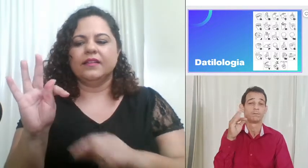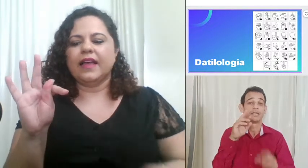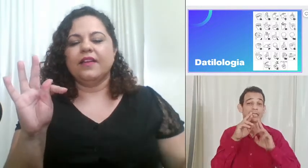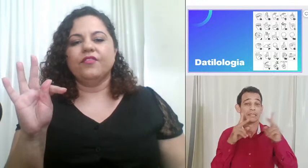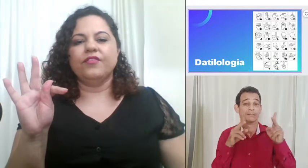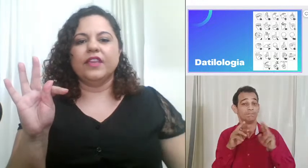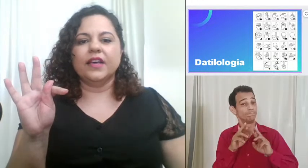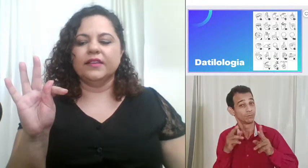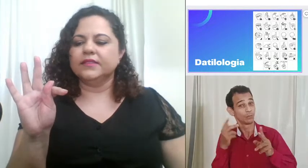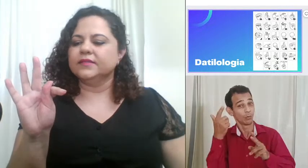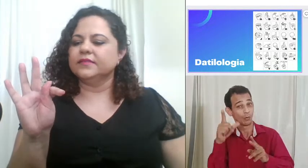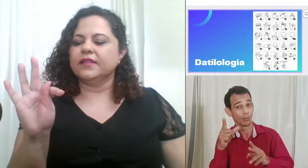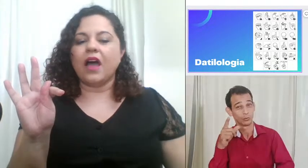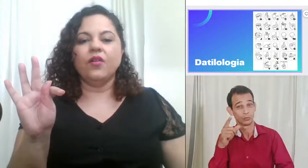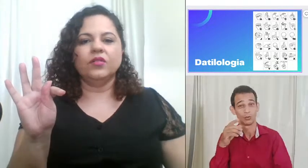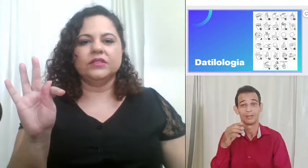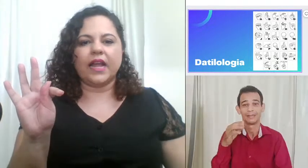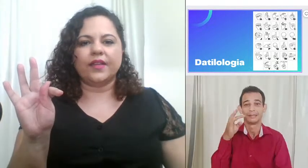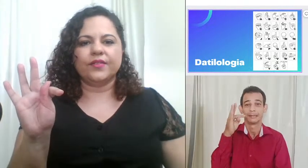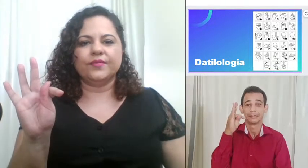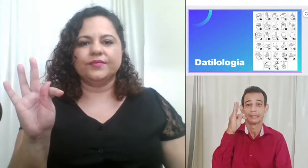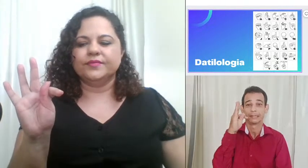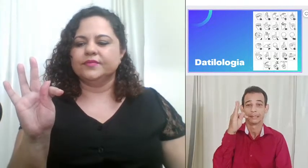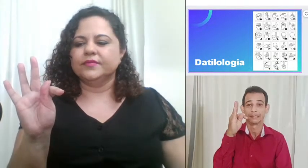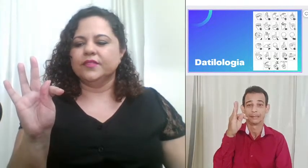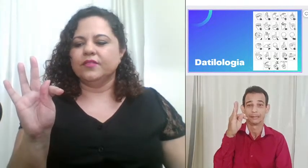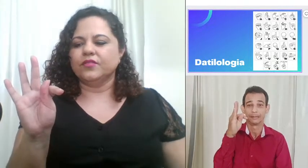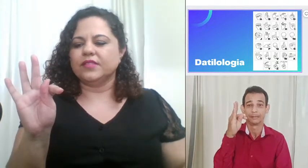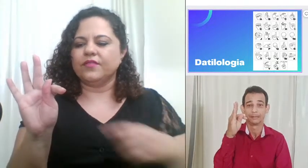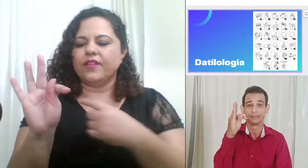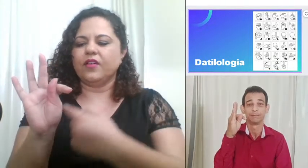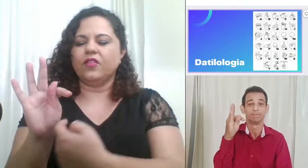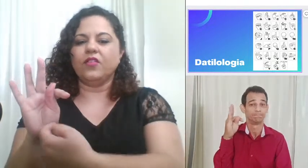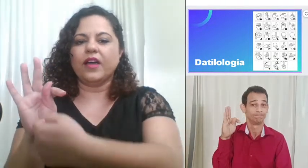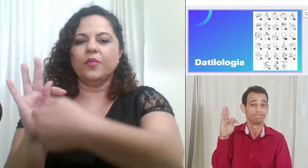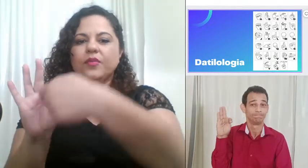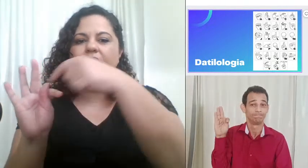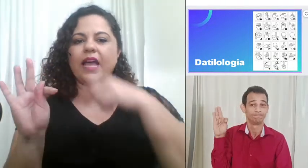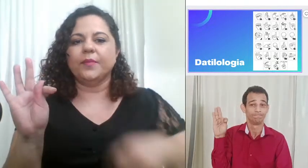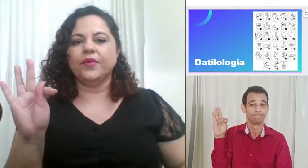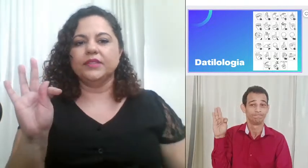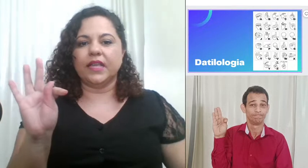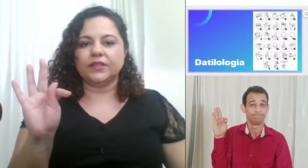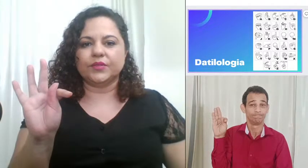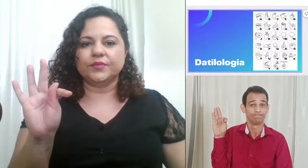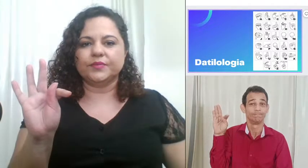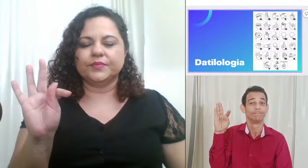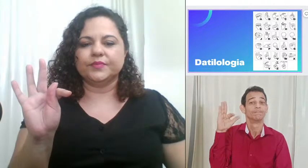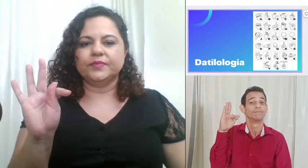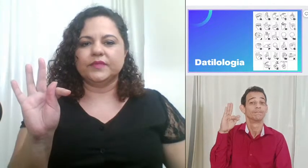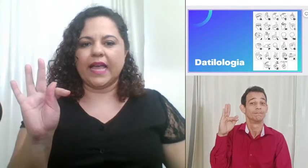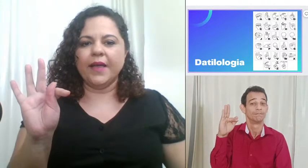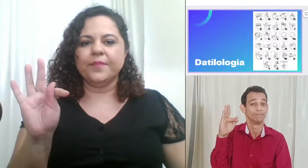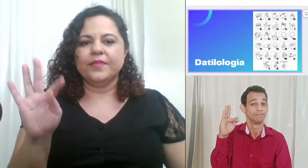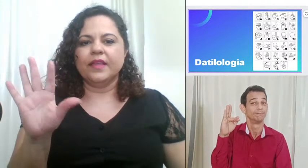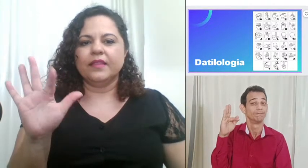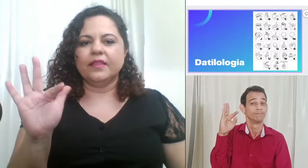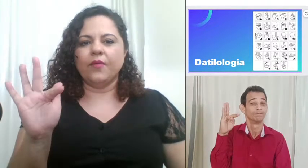fica ao contrário você vai colocar o polegar por dentro tá então